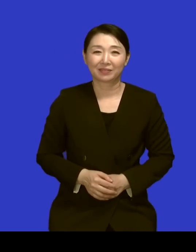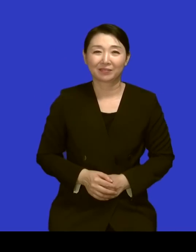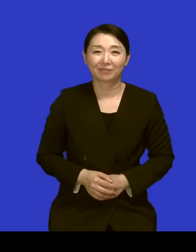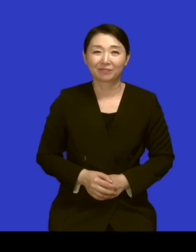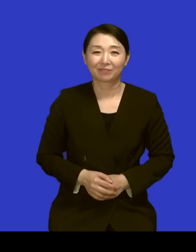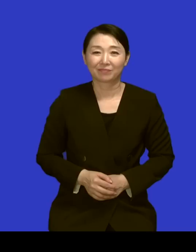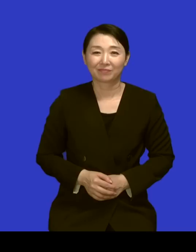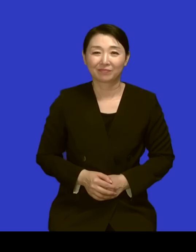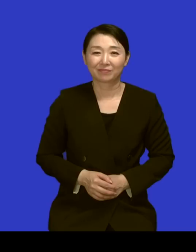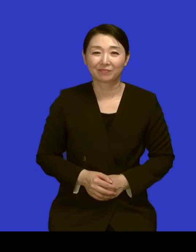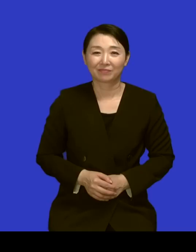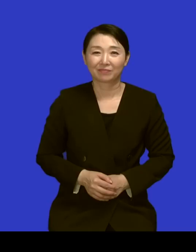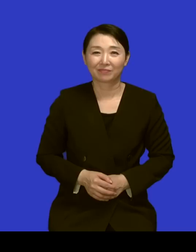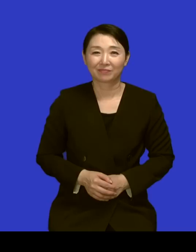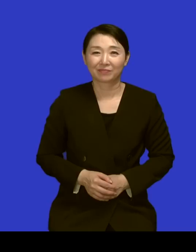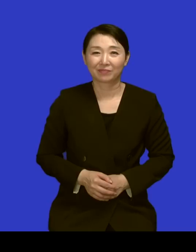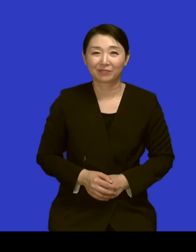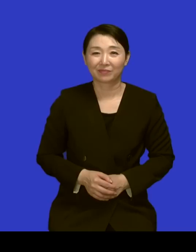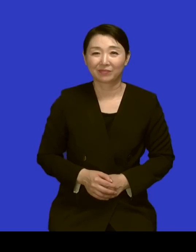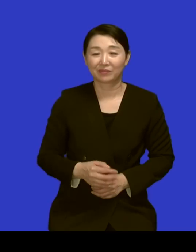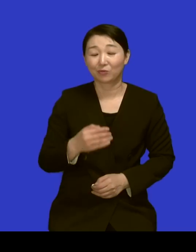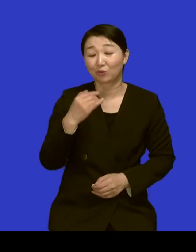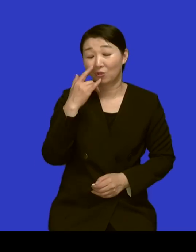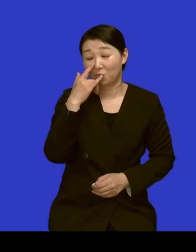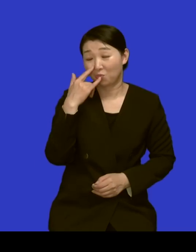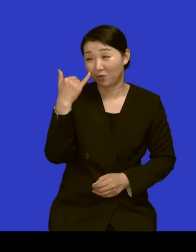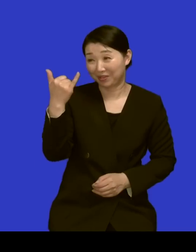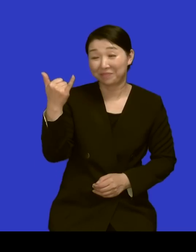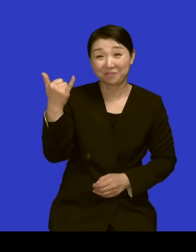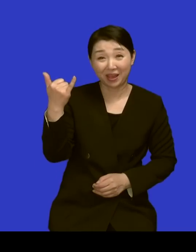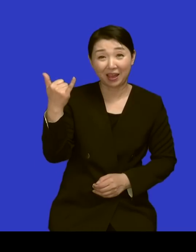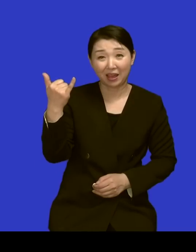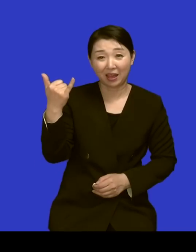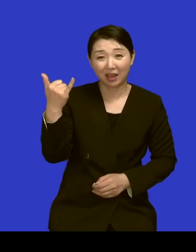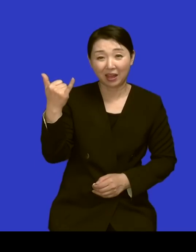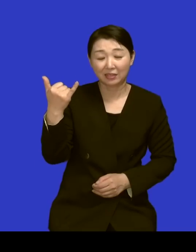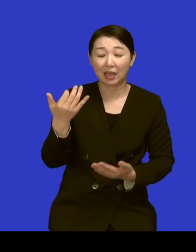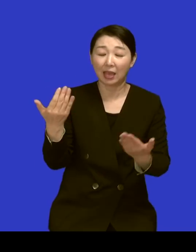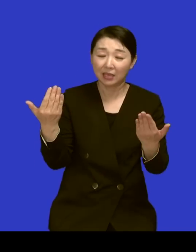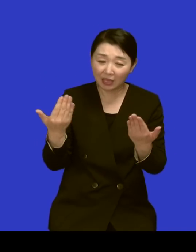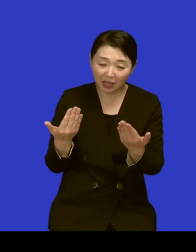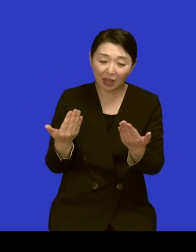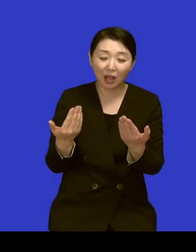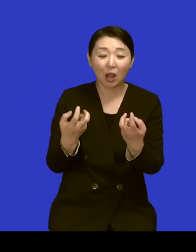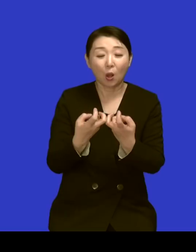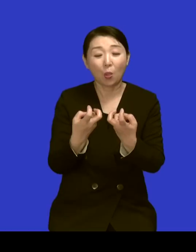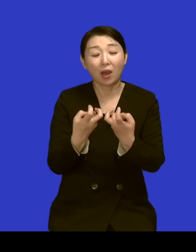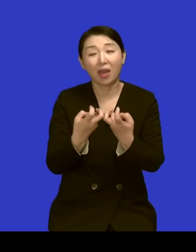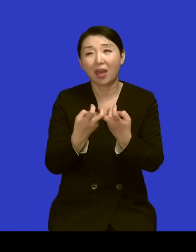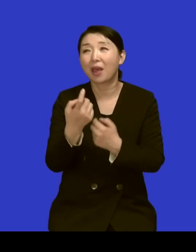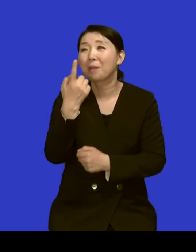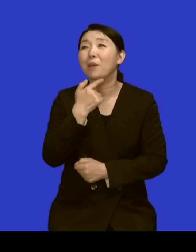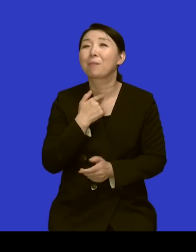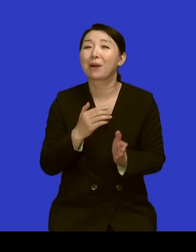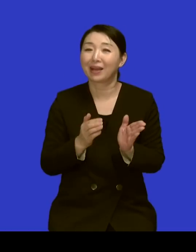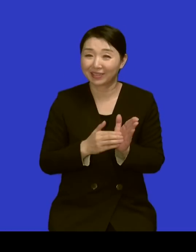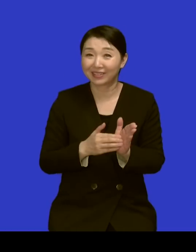일을 어떻게 하느냐 하는 거를 배운 셈이거든요 네 그래서 저희 아버님은